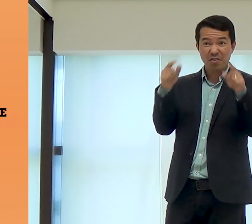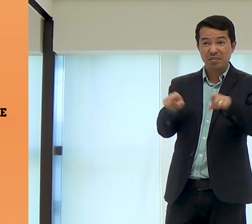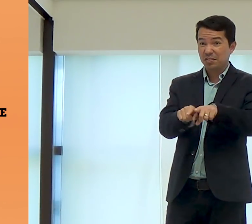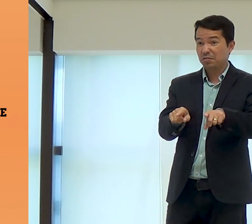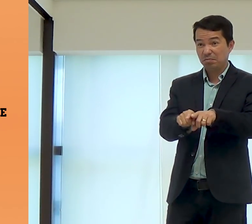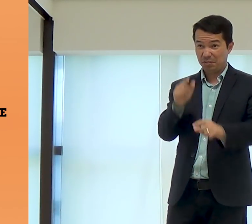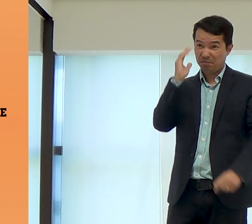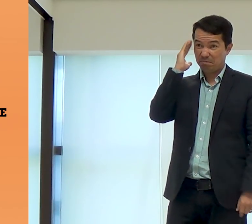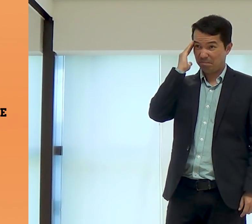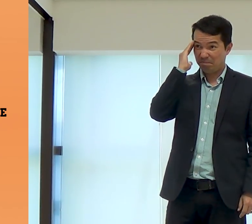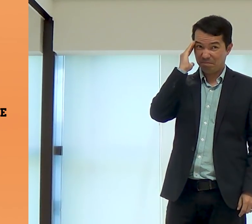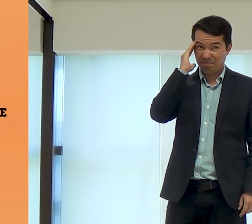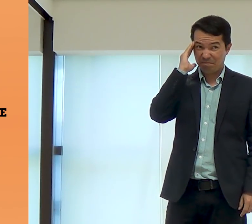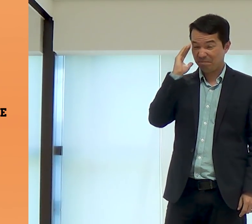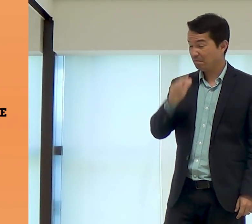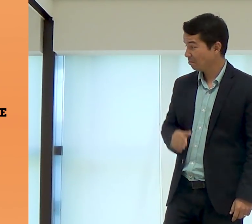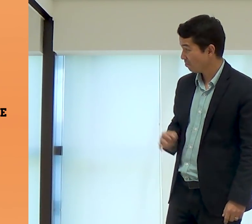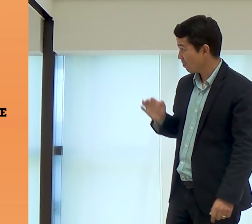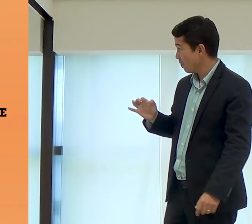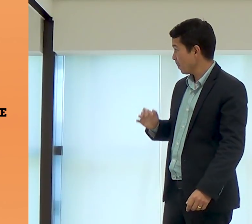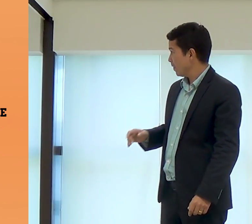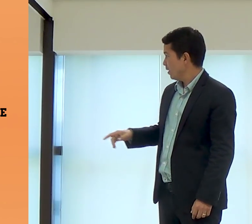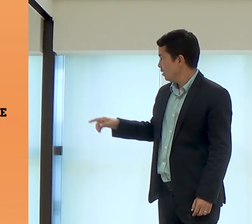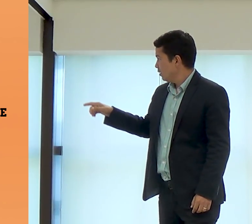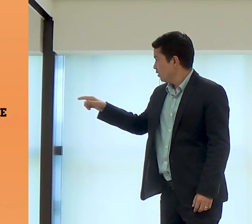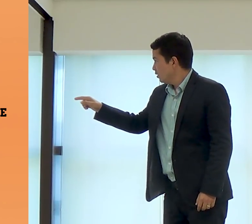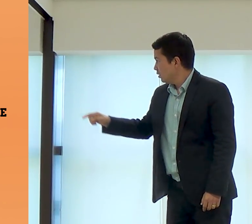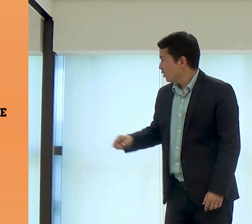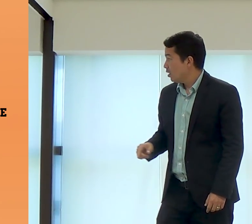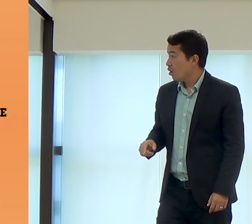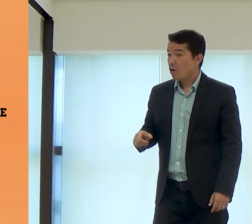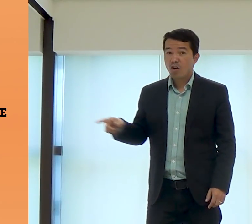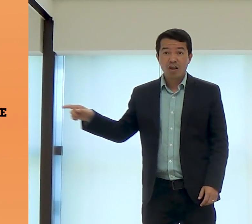judaica, isso também, ter esses acordos entre famílias.